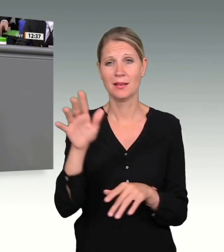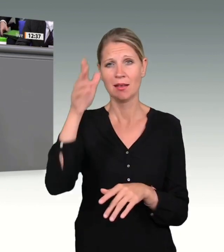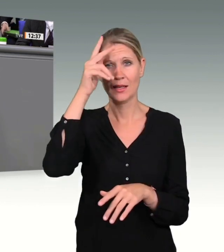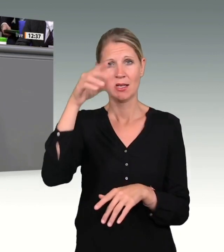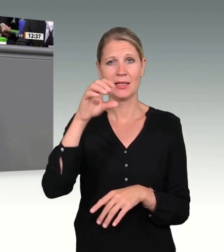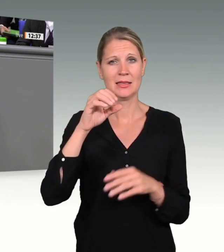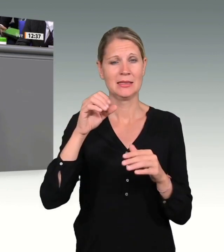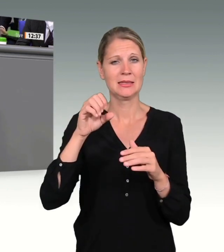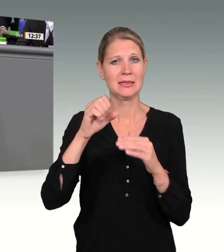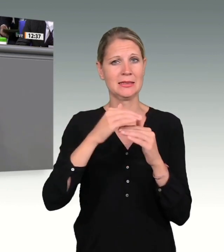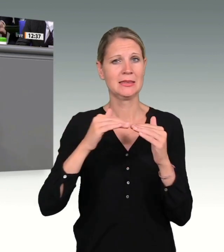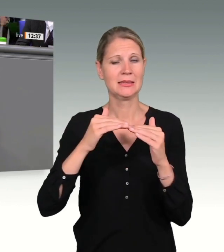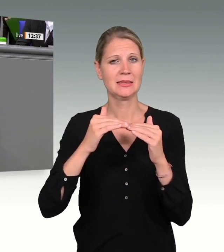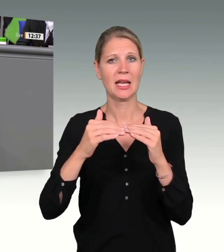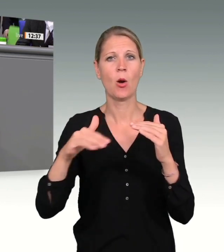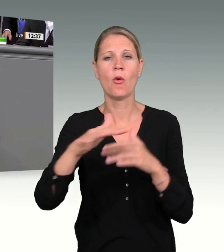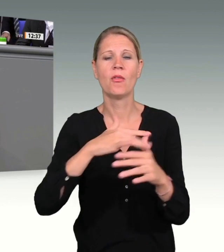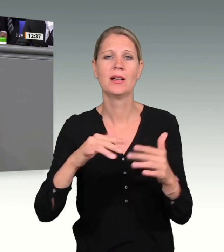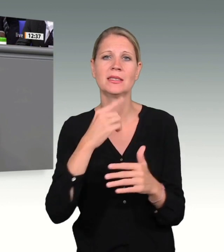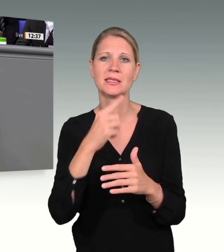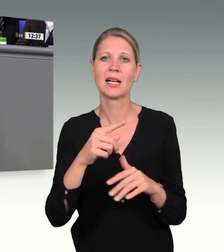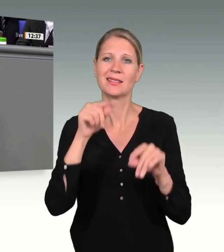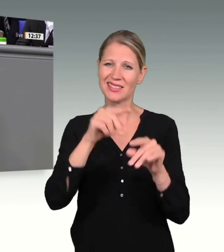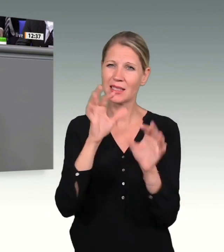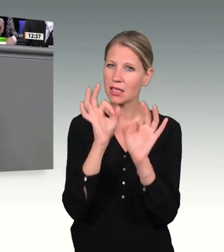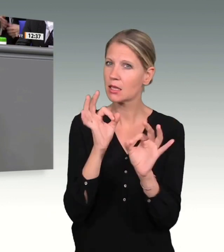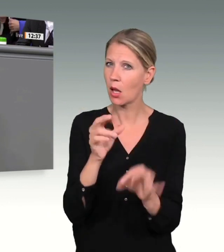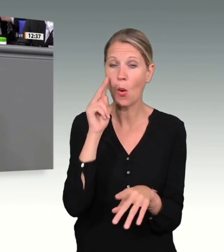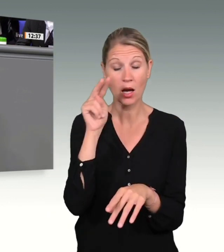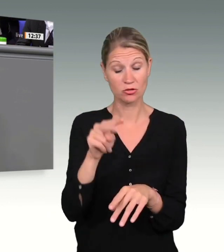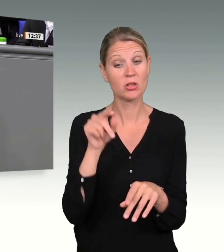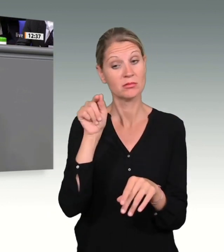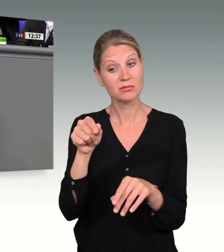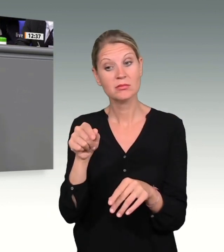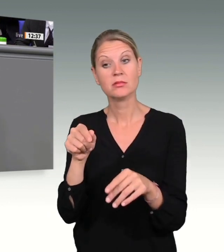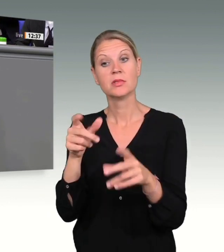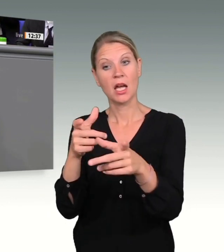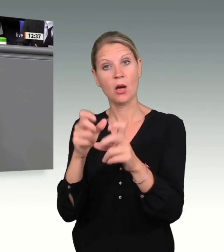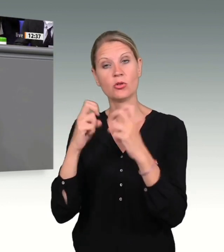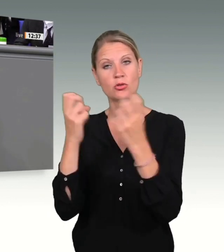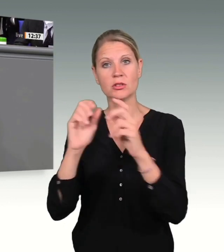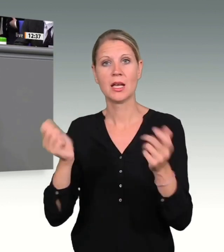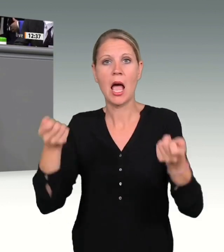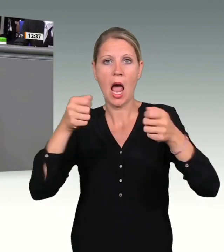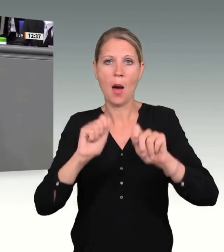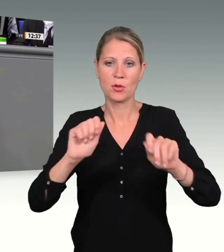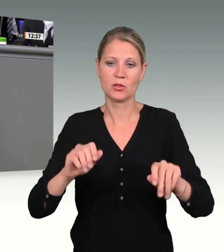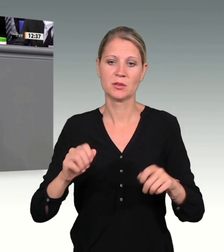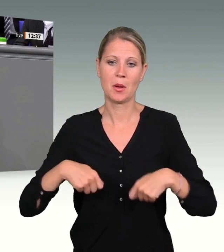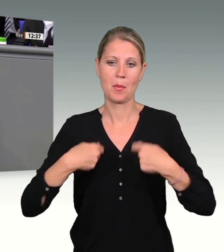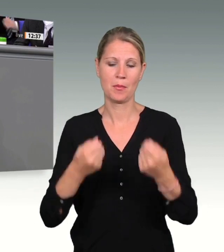in seinem Abschlussbericht berichtet und entsprechend handelt. Es liegt es an Ihrem Nachfolger oder Ihrer Nachfolgerin,